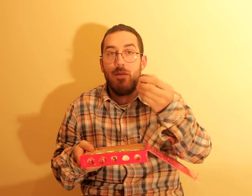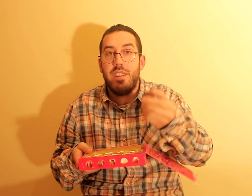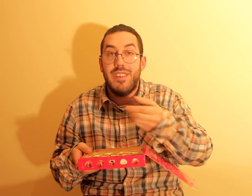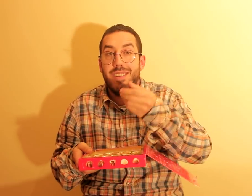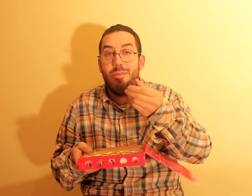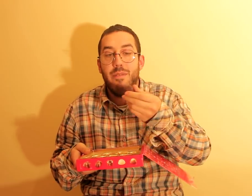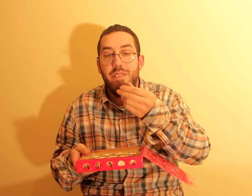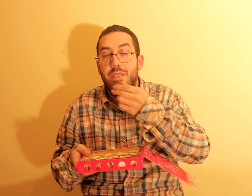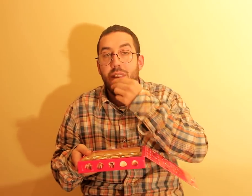ver, se é bom ou não.